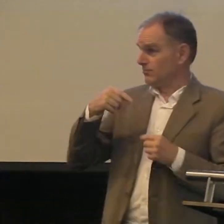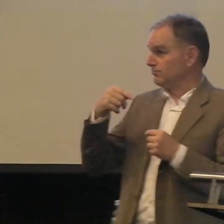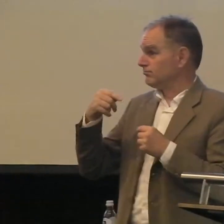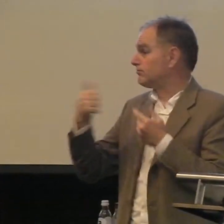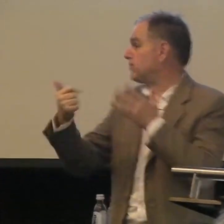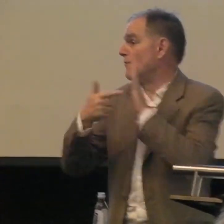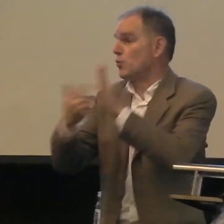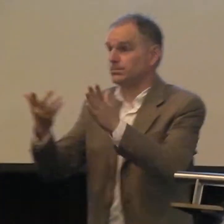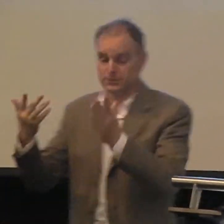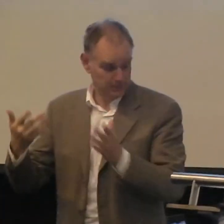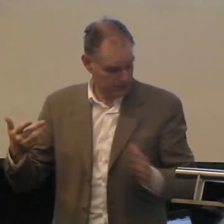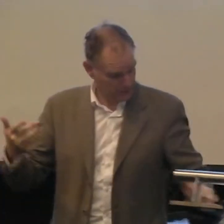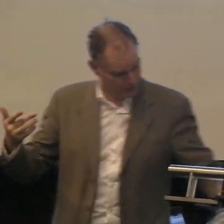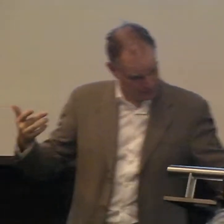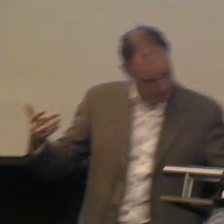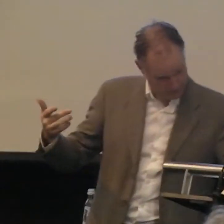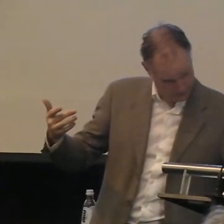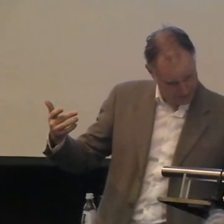was nog de vraag hoe.